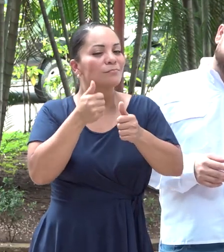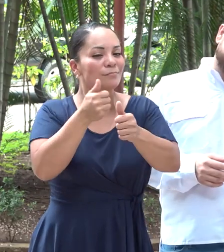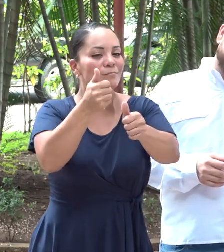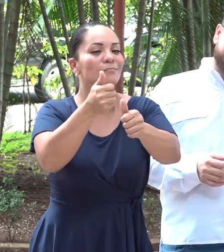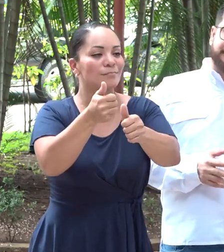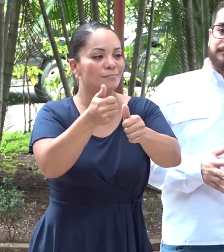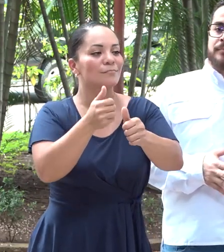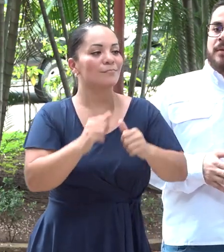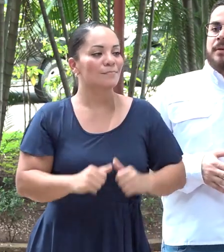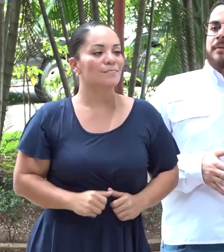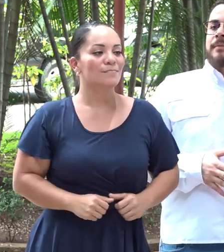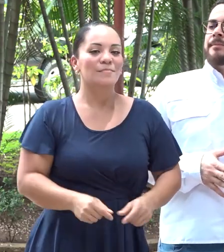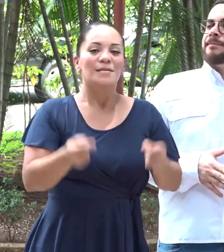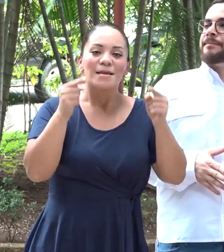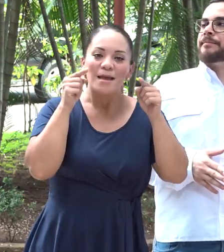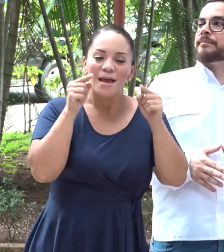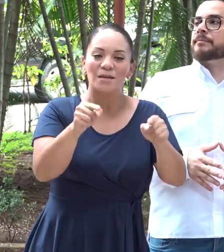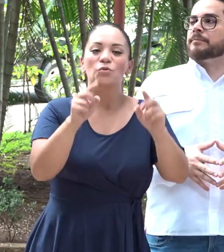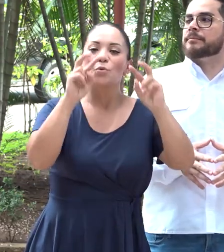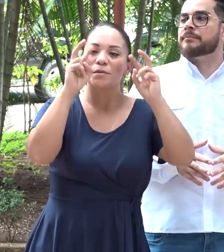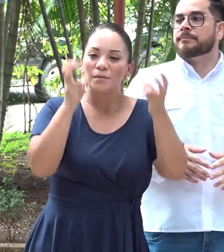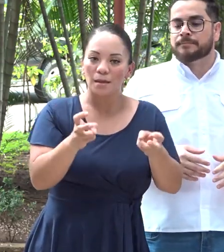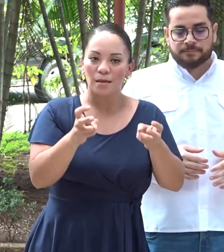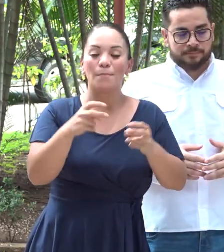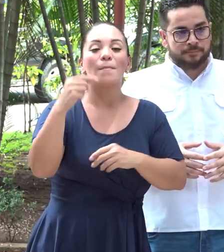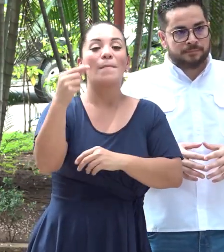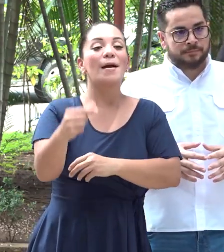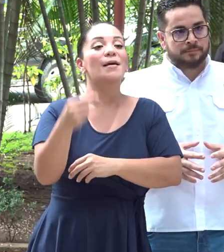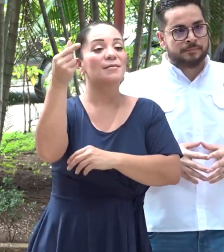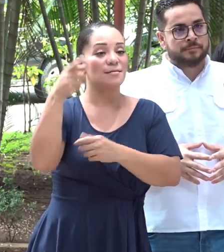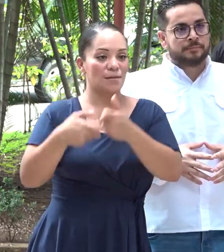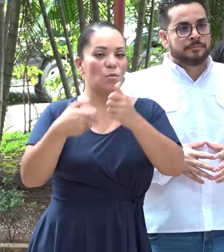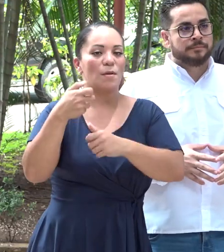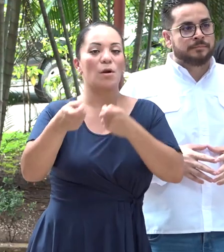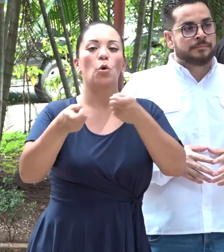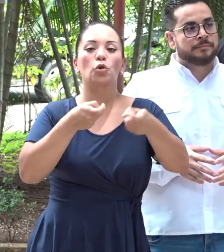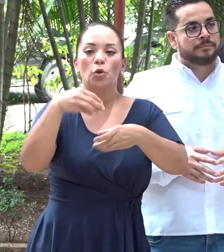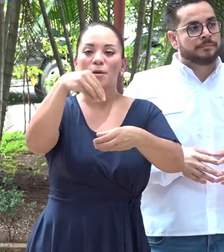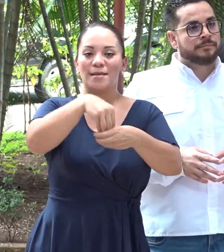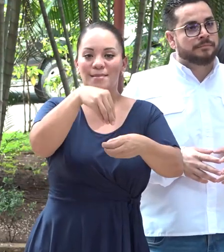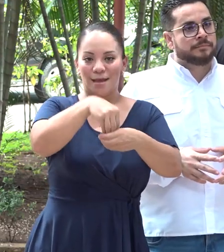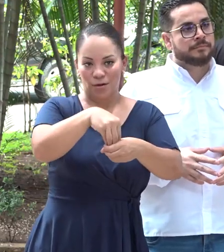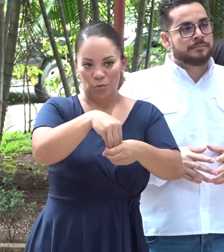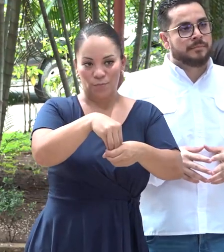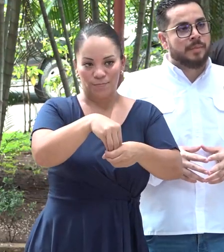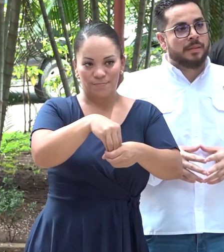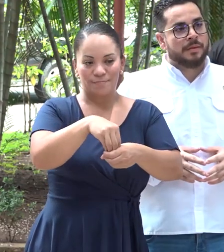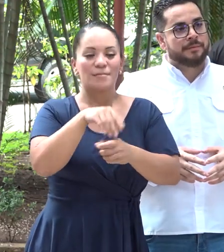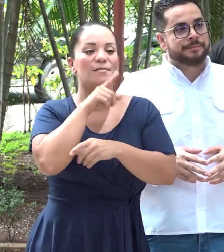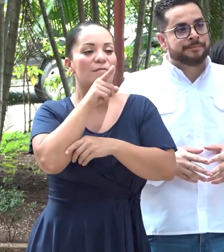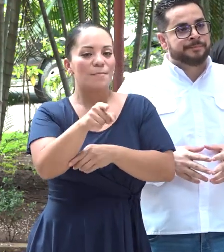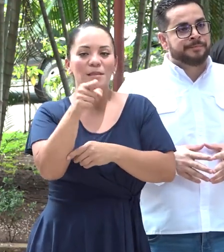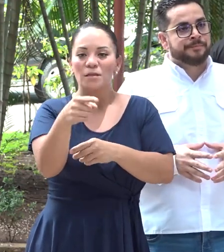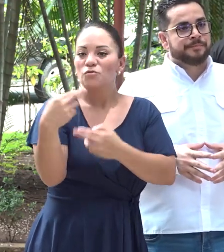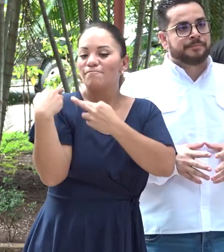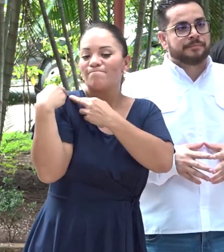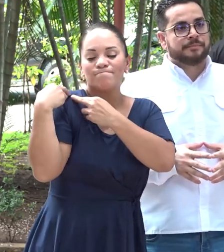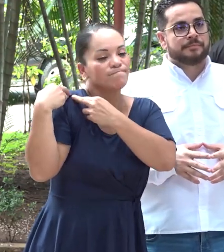talones. Es un tema gerencial de control interno. Ha sido una